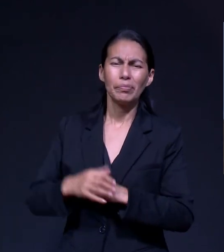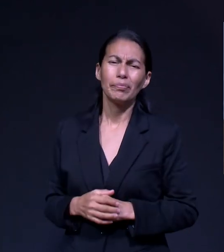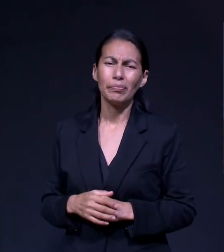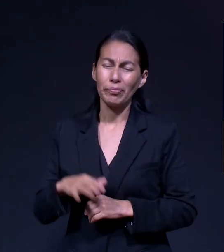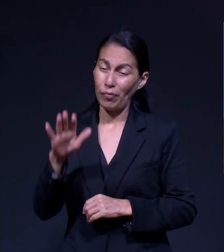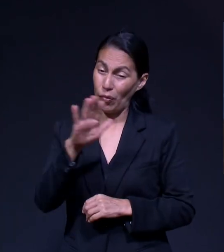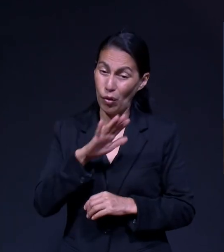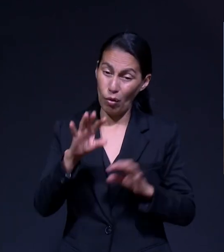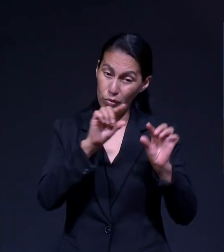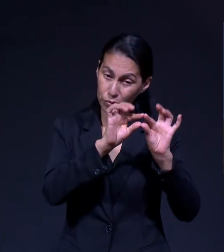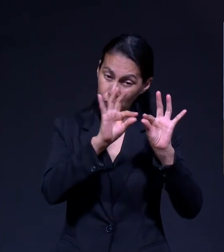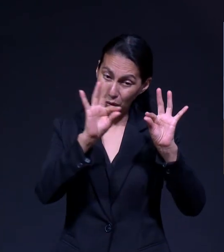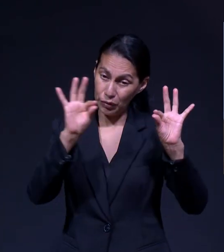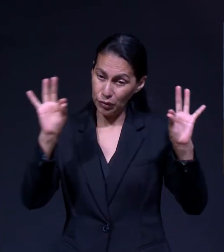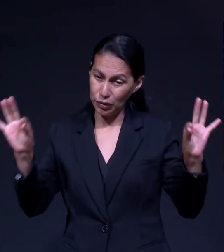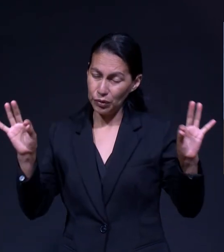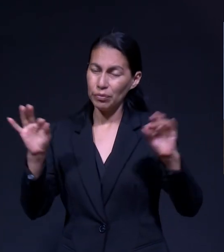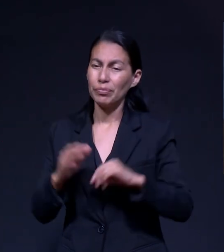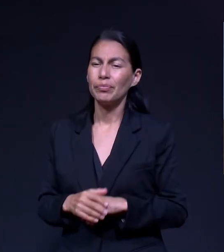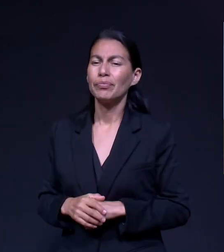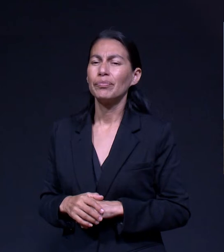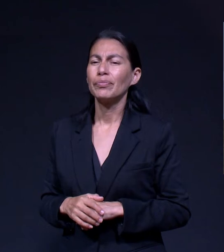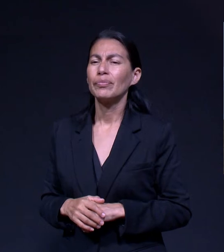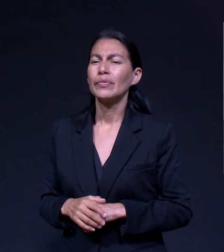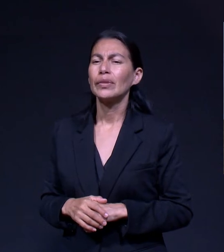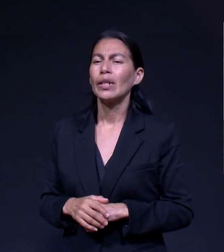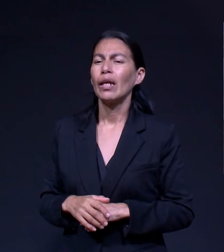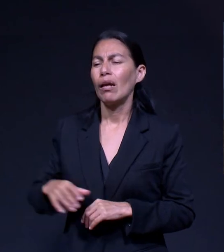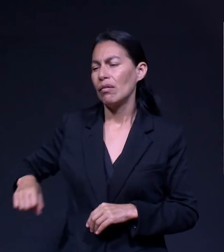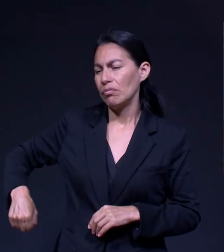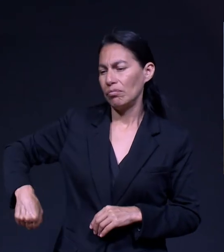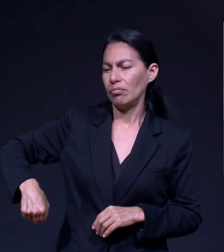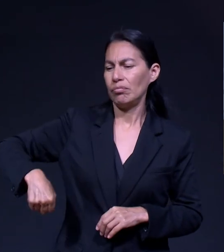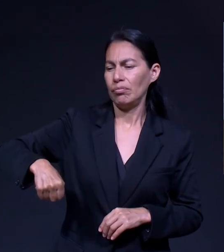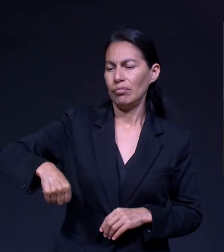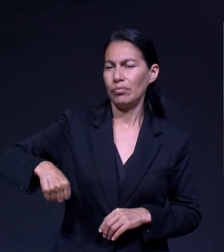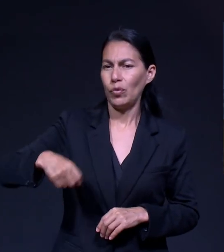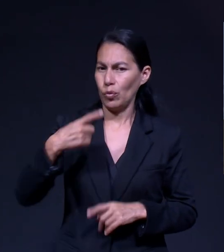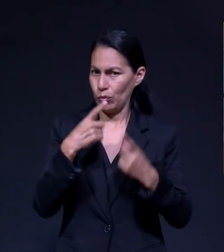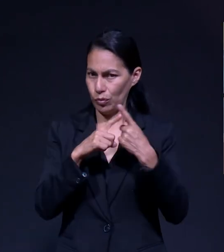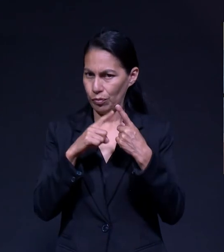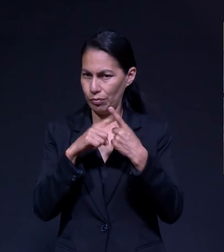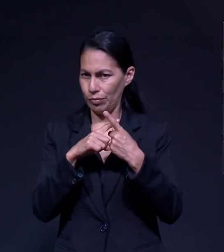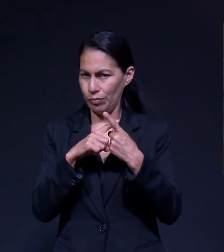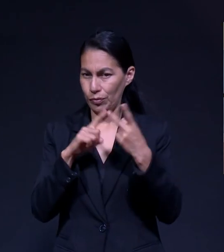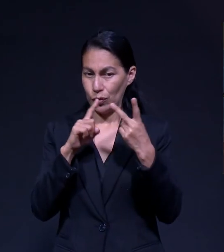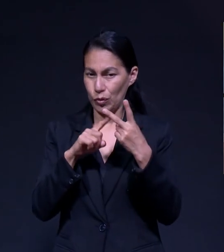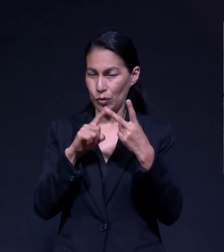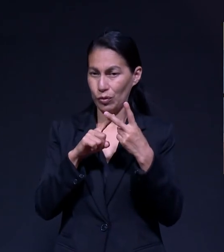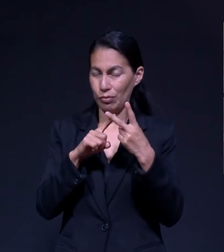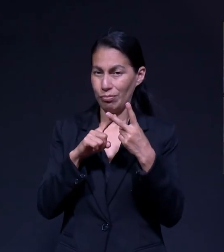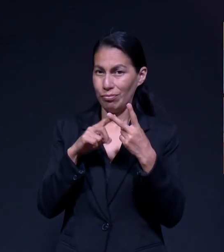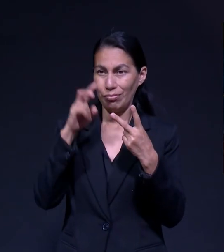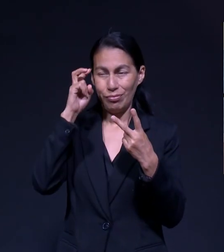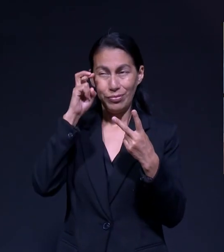Esta Línea Narrativa Tiene Como Nombre El Primer Capítulo Fue Equipaje De Malo El Segundo Fue Una Odisea